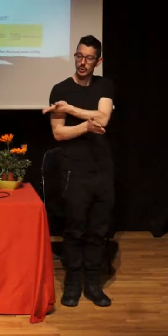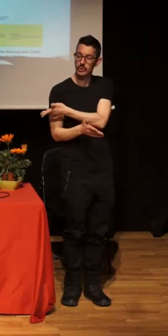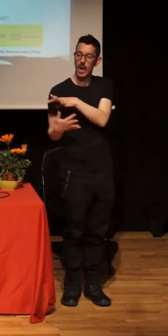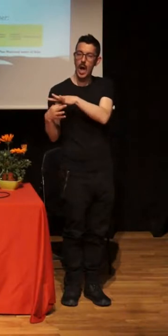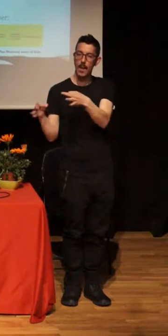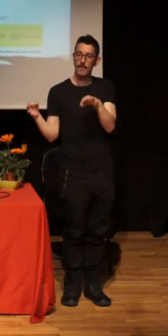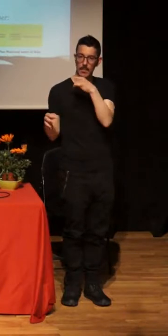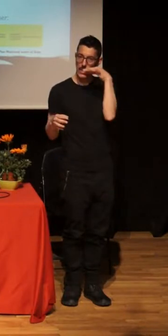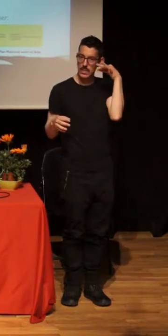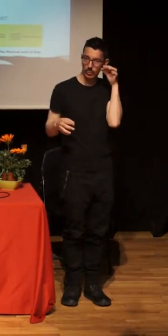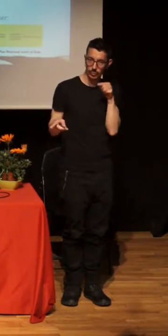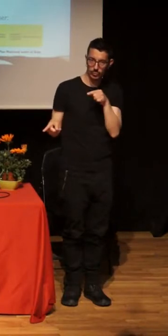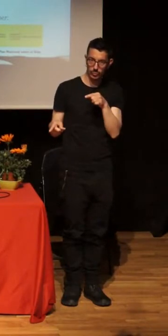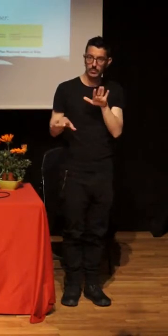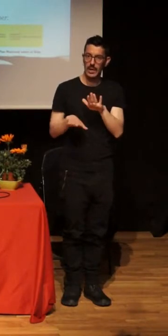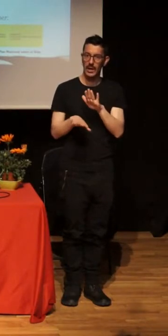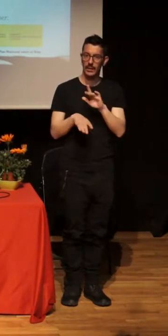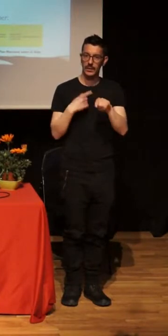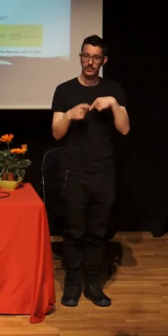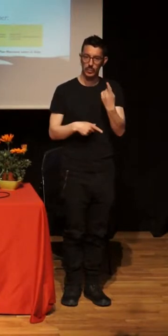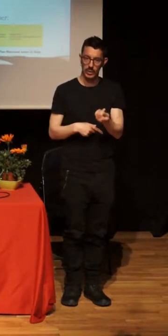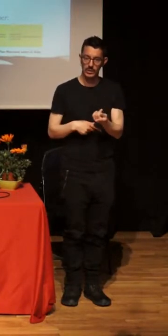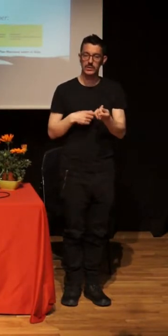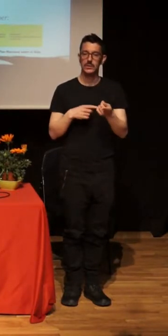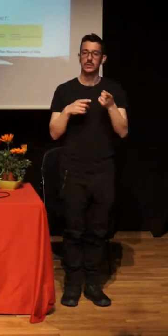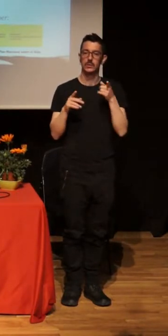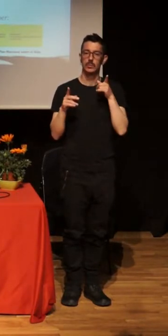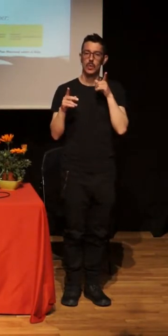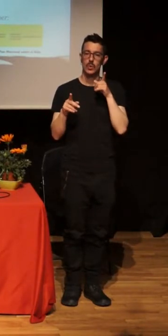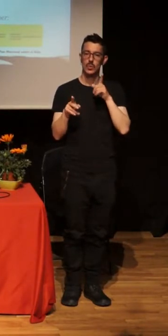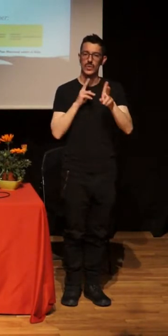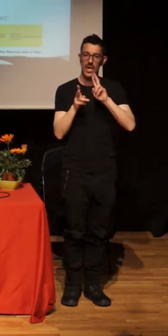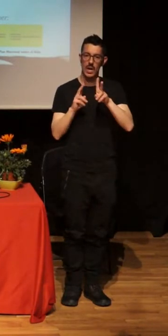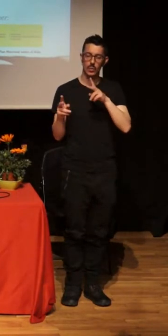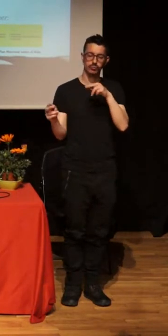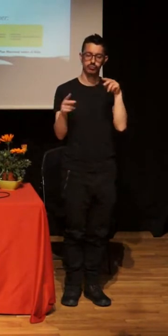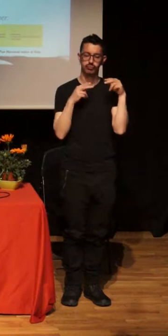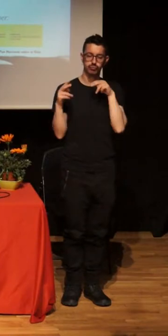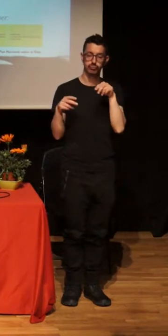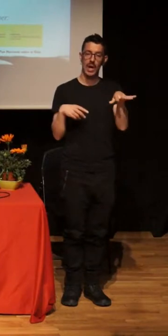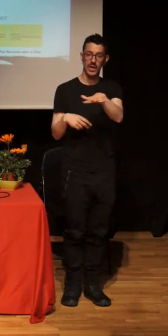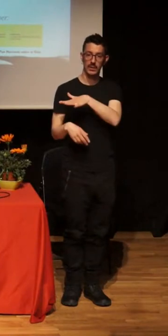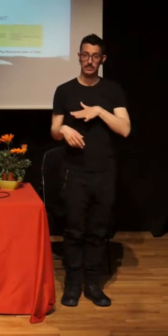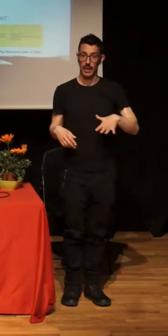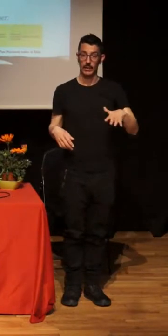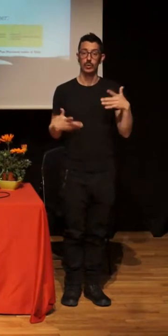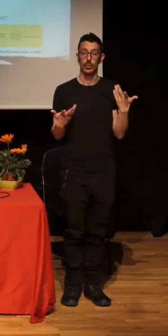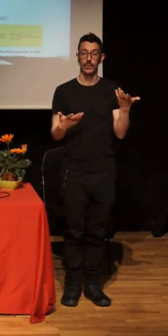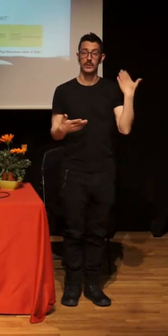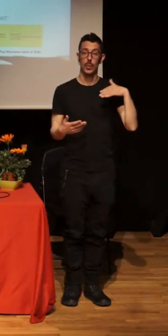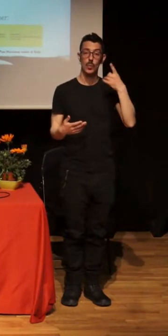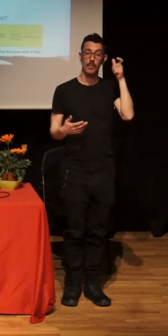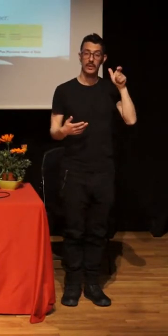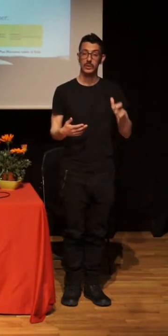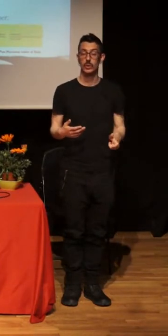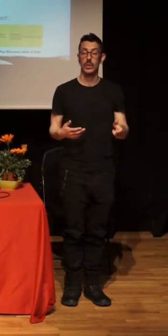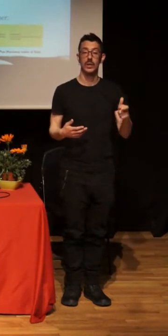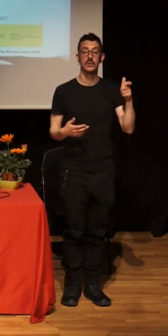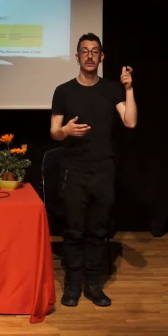this space. One of the people who came to the show told that they were